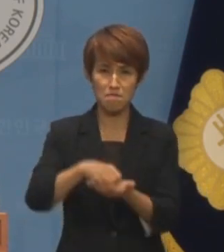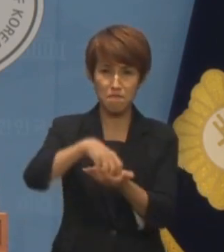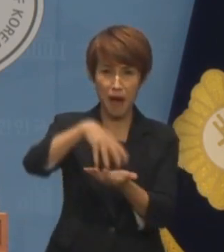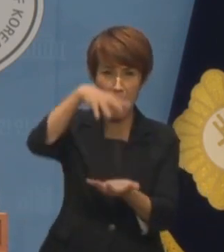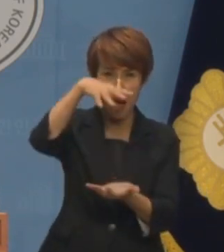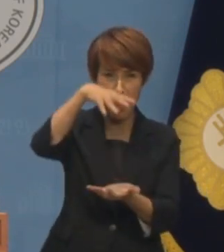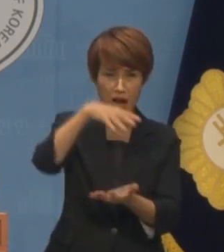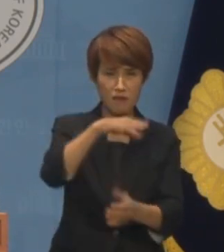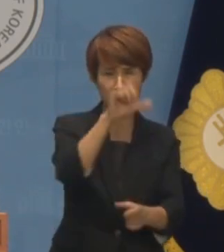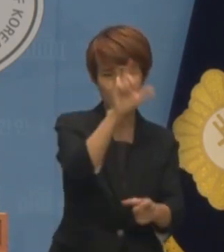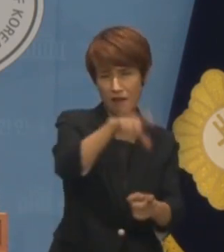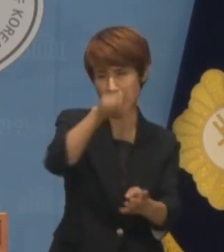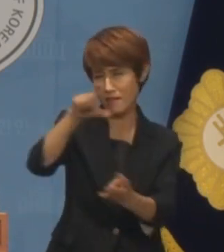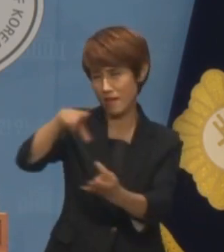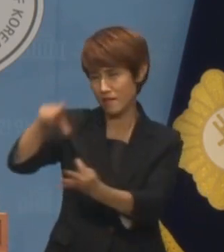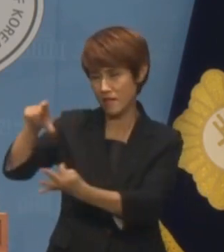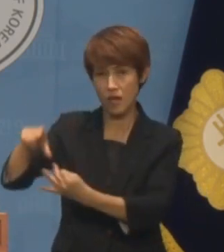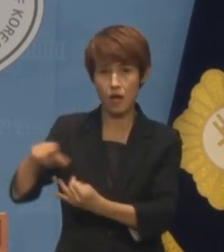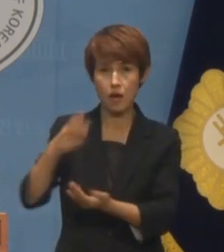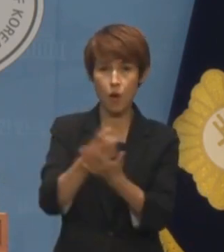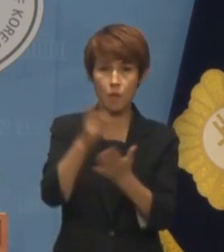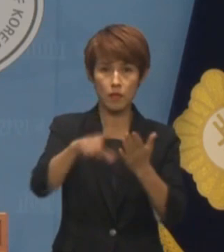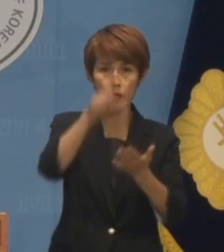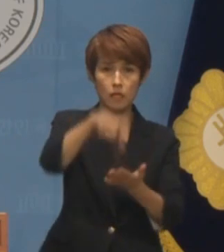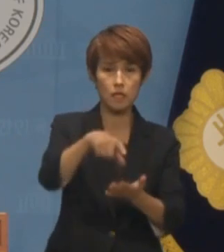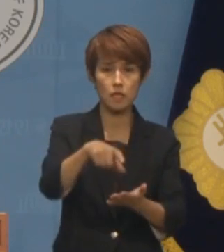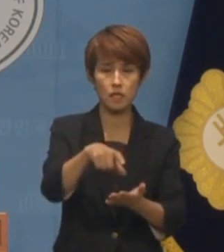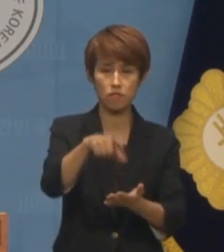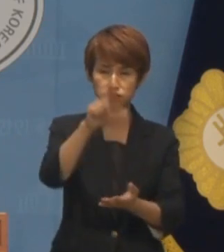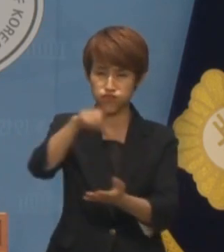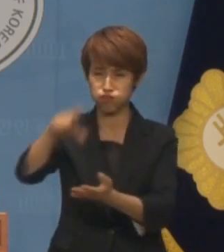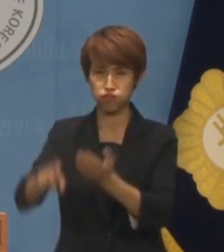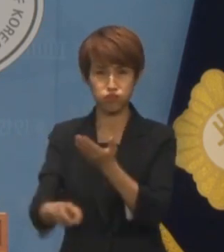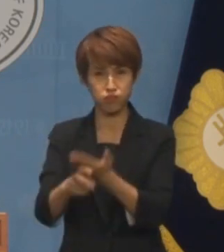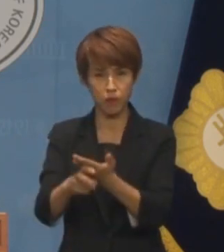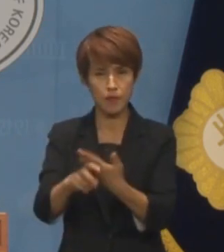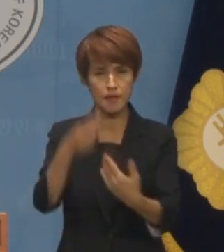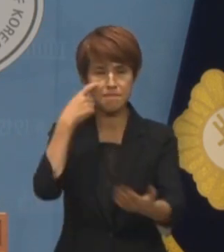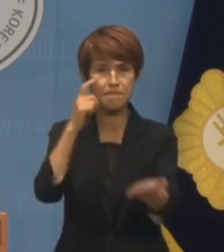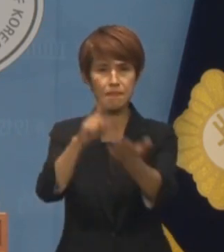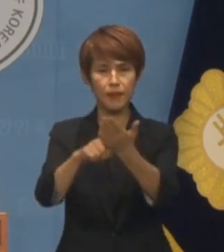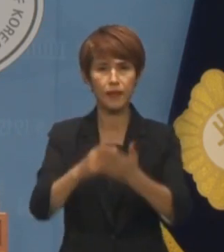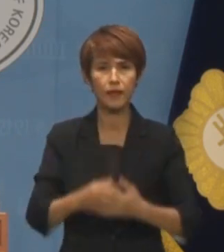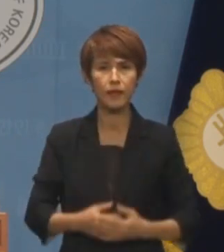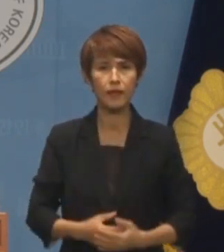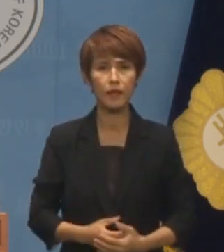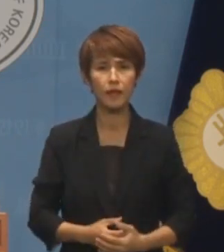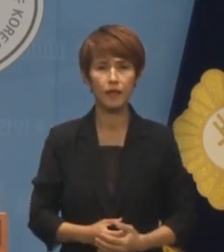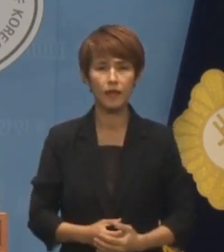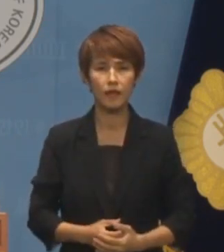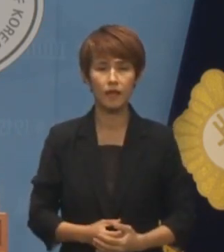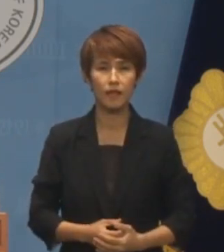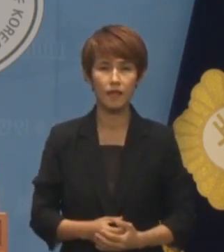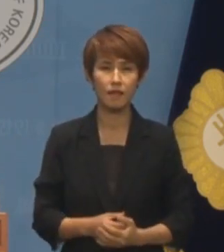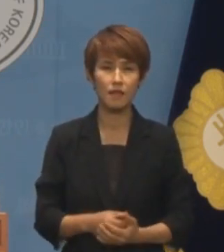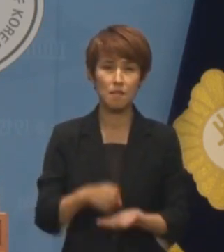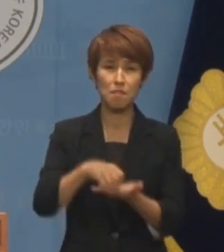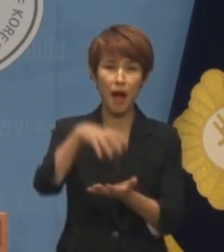빵을 구입하는 등 법인카드를 부정하게 사용한 사례들도 드러났습니다 오죽하면